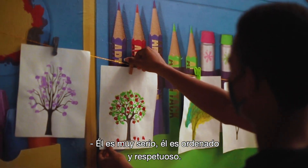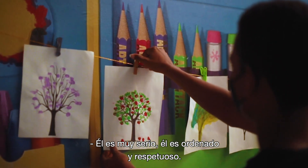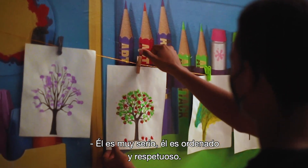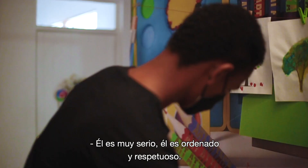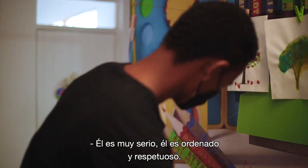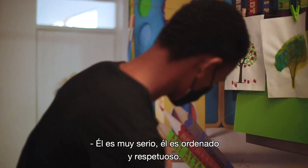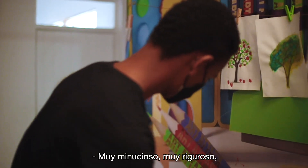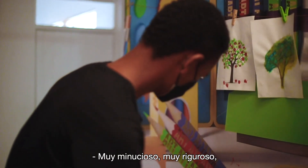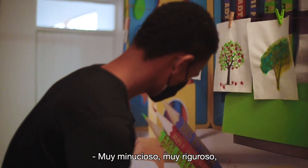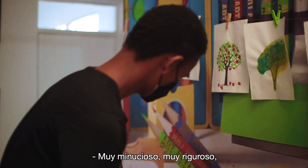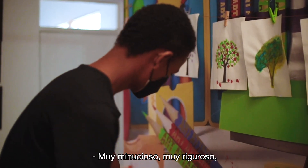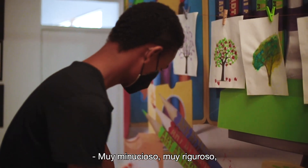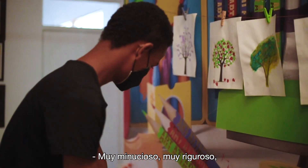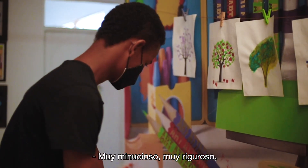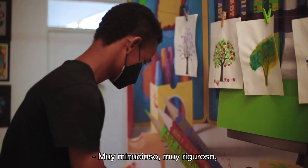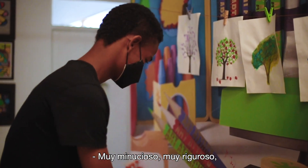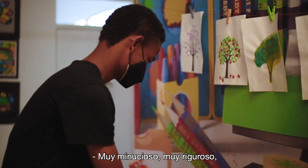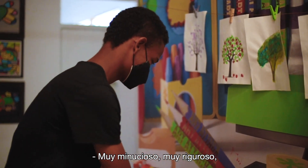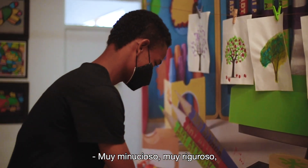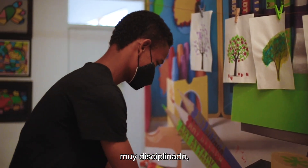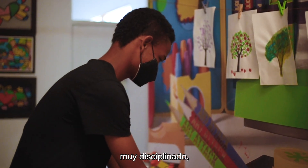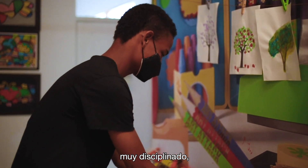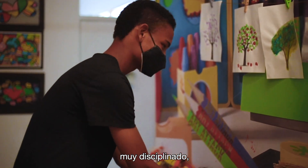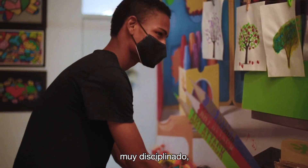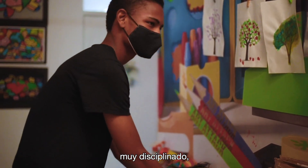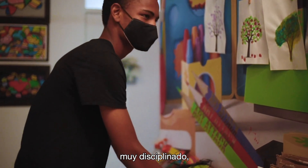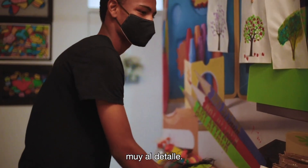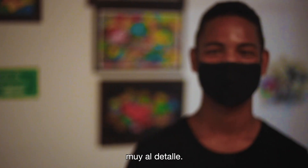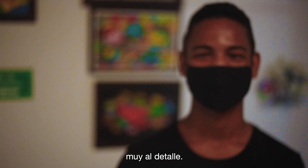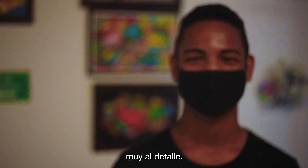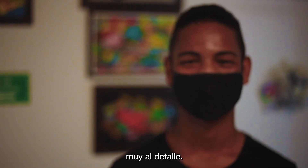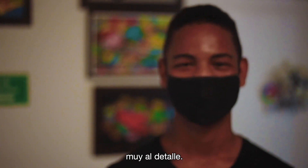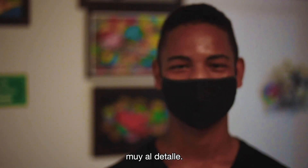respetuoso. Muy minucioso, muy riguroso, muy disciplinado, muy al detalle.